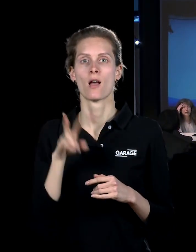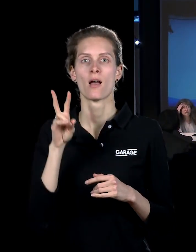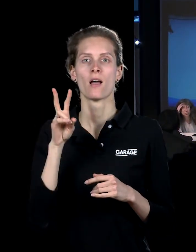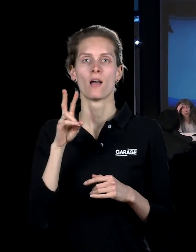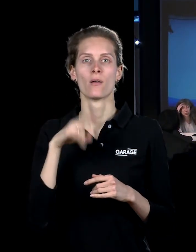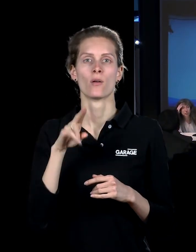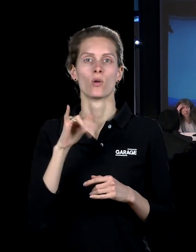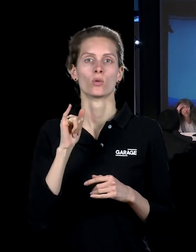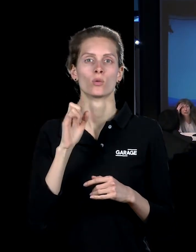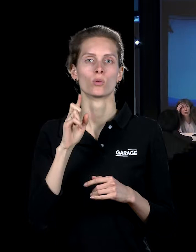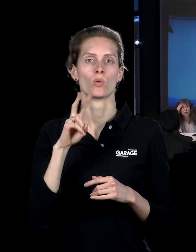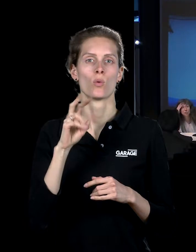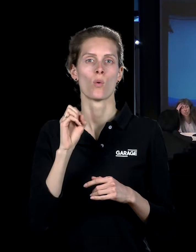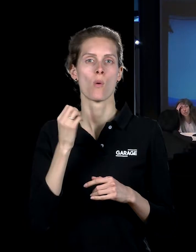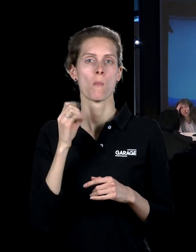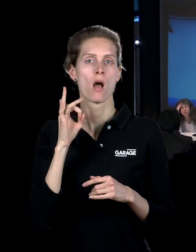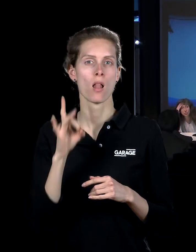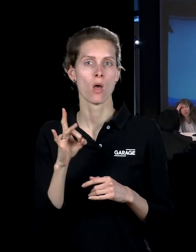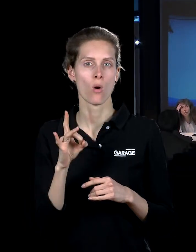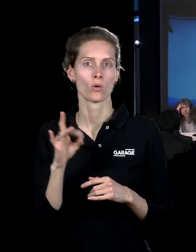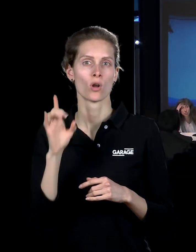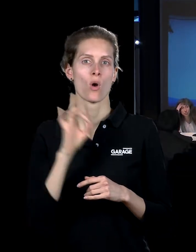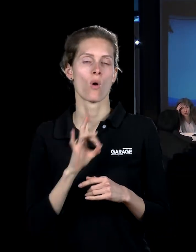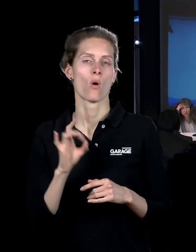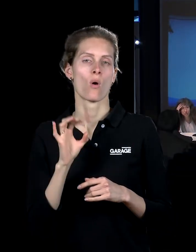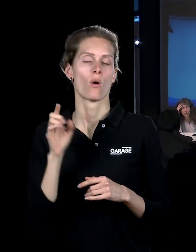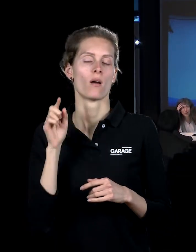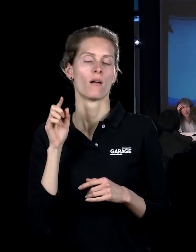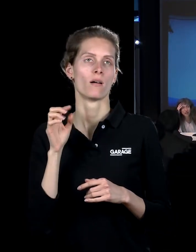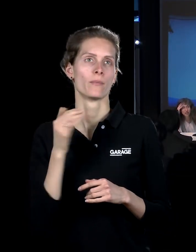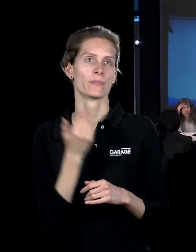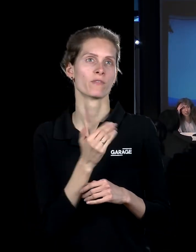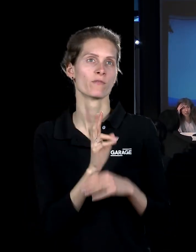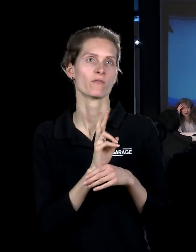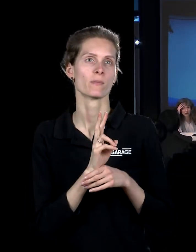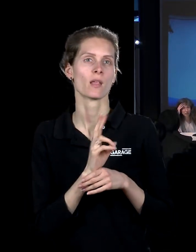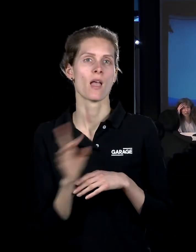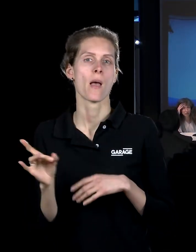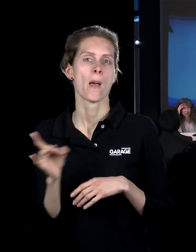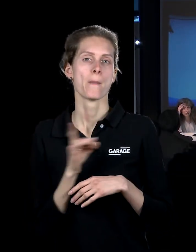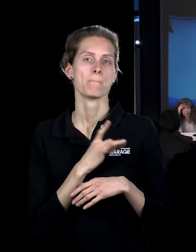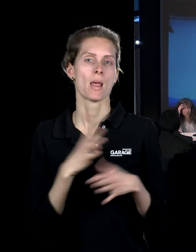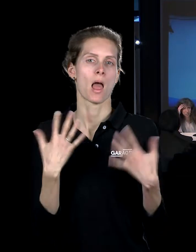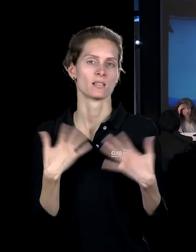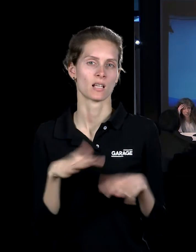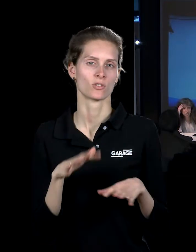диснеевского мультфильма про Белоснежку, она дублировала Белоснежку, и прославилась в том